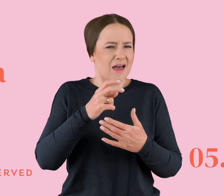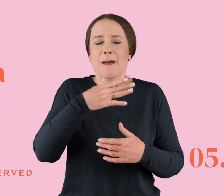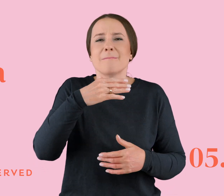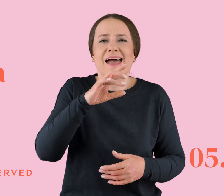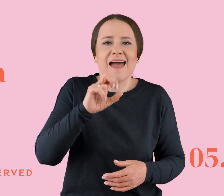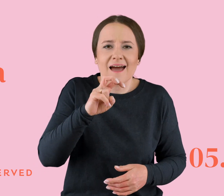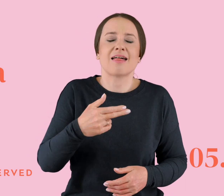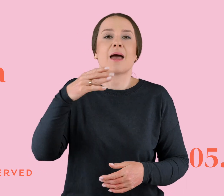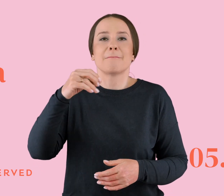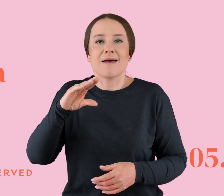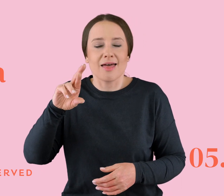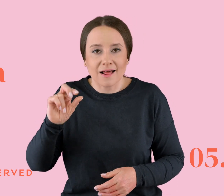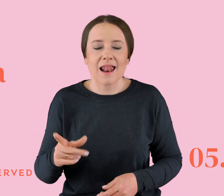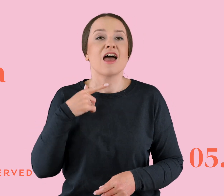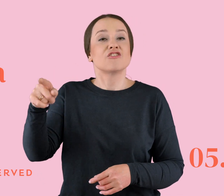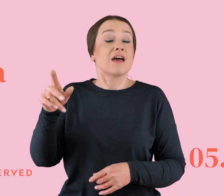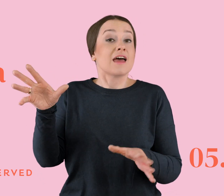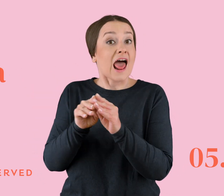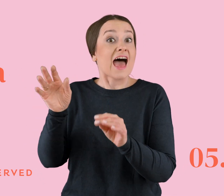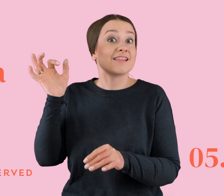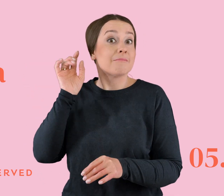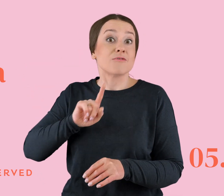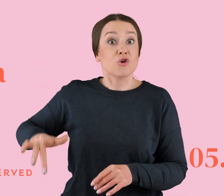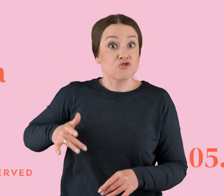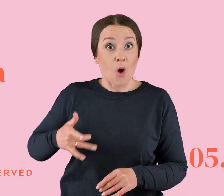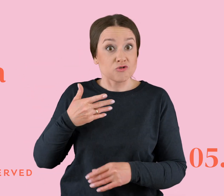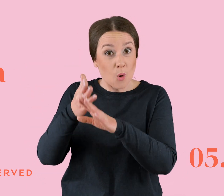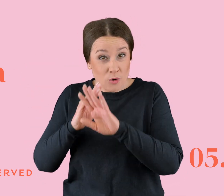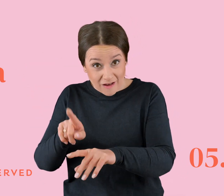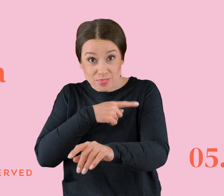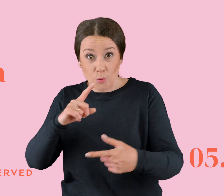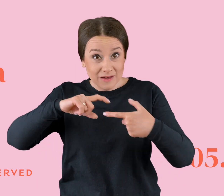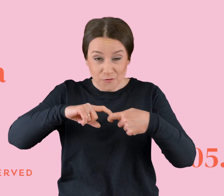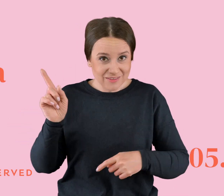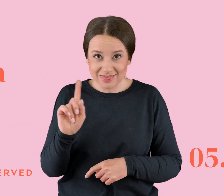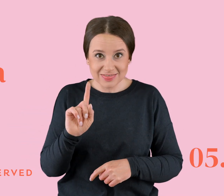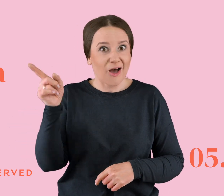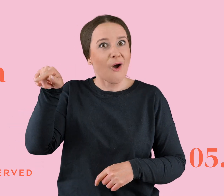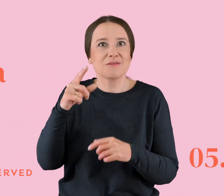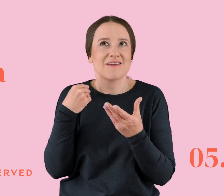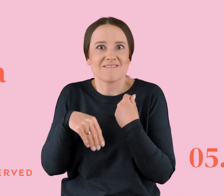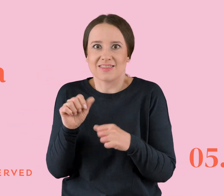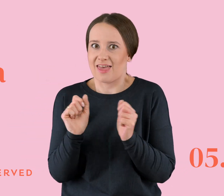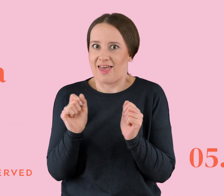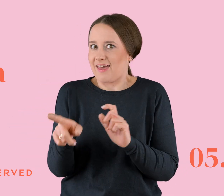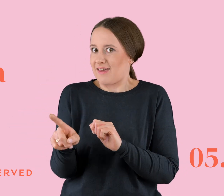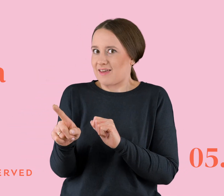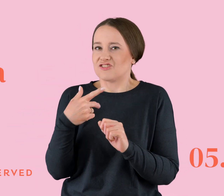ukrywali długo swój związek. No nie. I oni mieli większe obawy, słuchajcie, że o nich zaraz będą magazyny pisać. A mimo